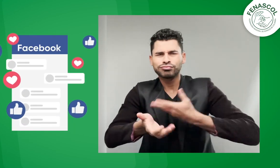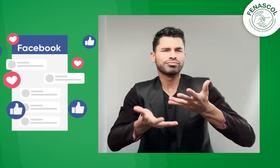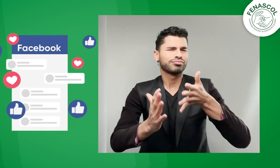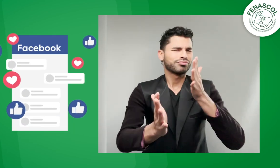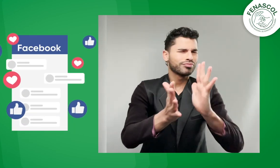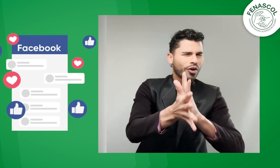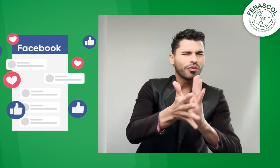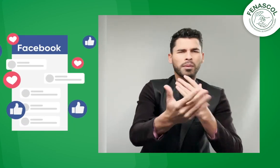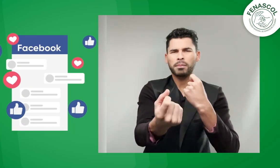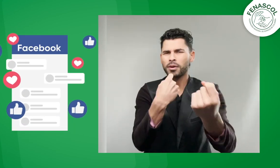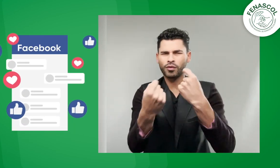sus opiniones